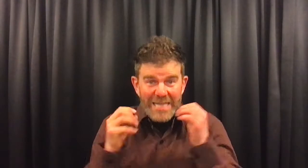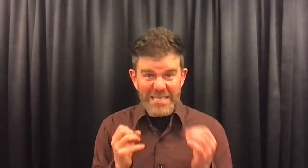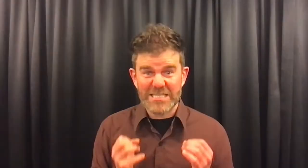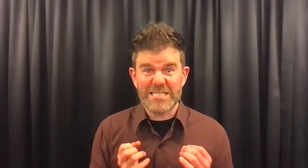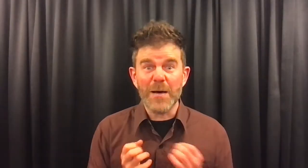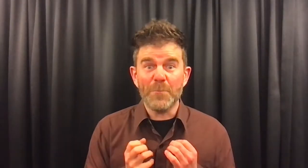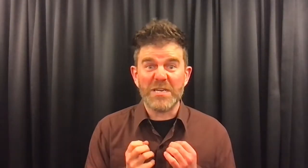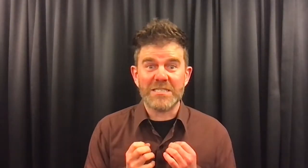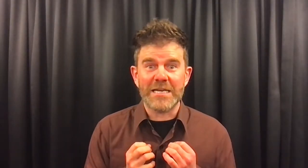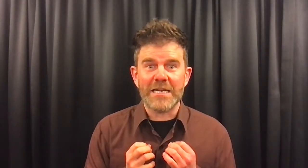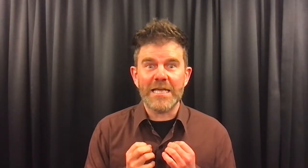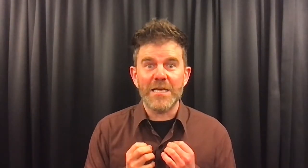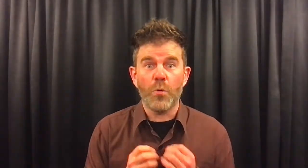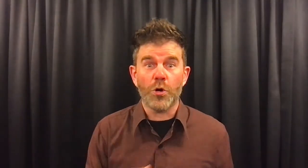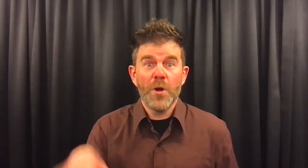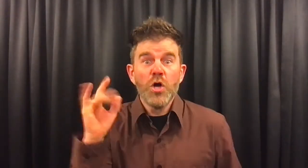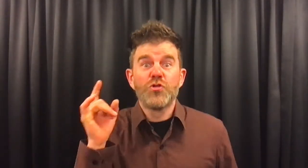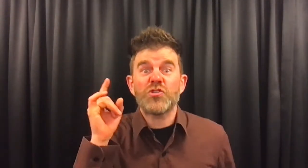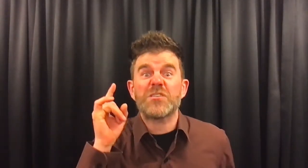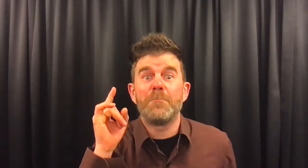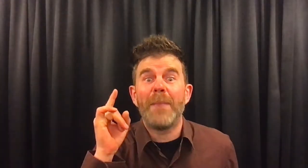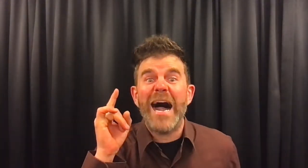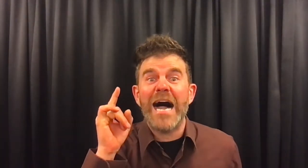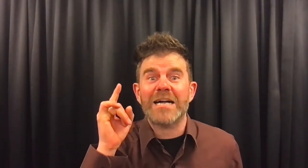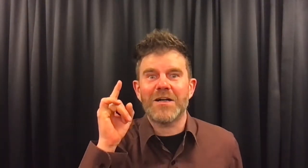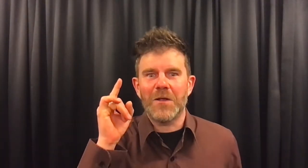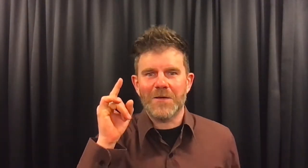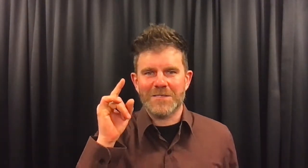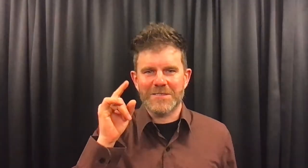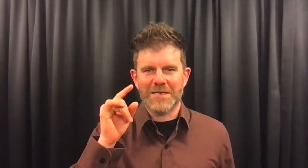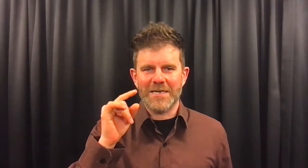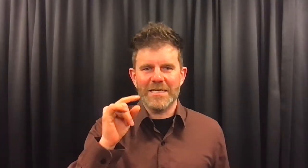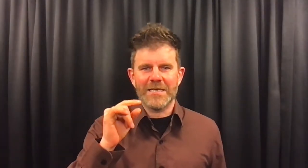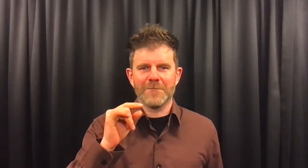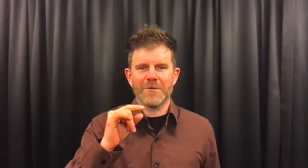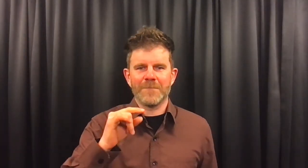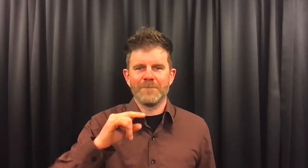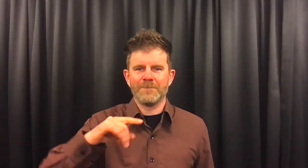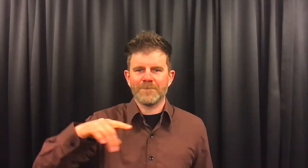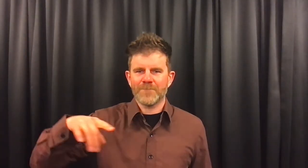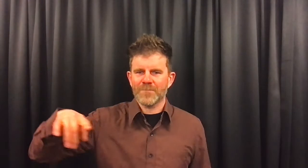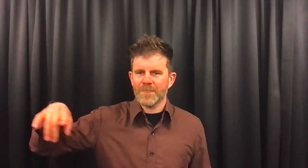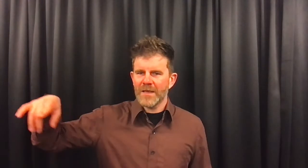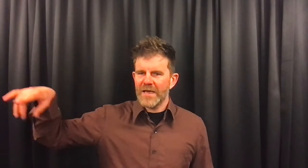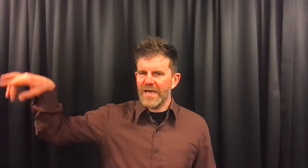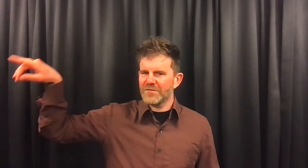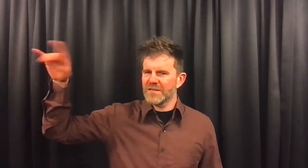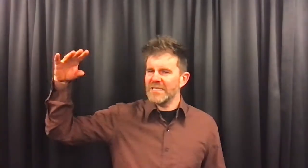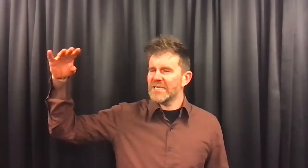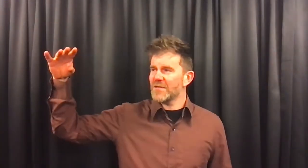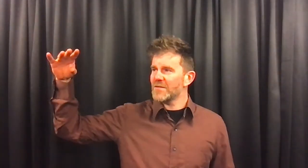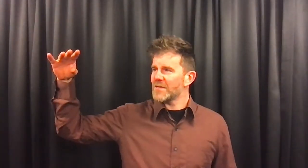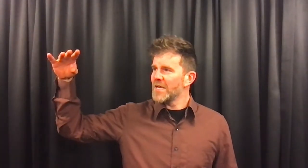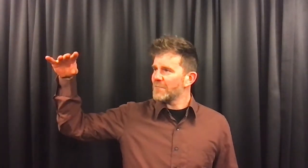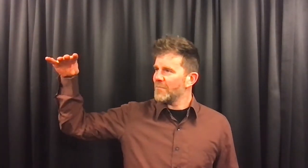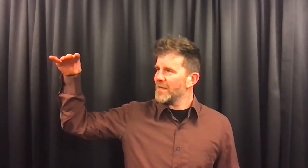de sappigste regenworm, de smakelijkste regenworm. En van die kant kwam ook